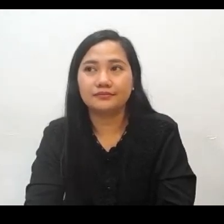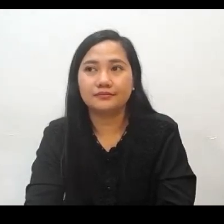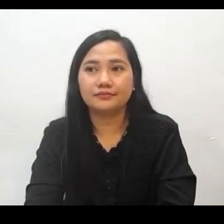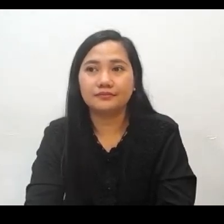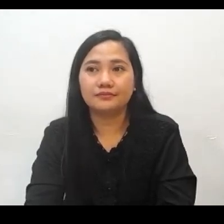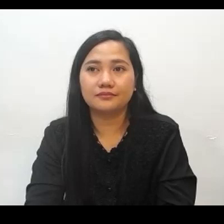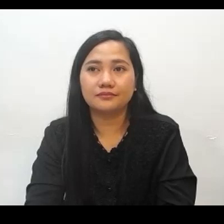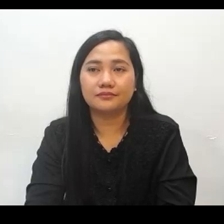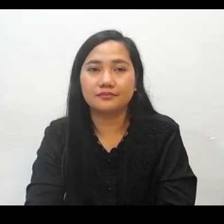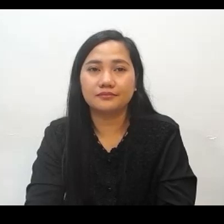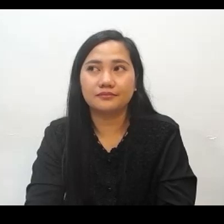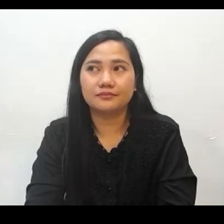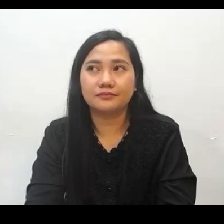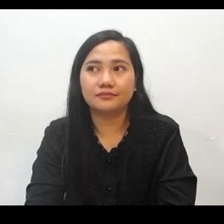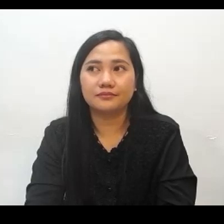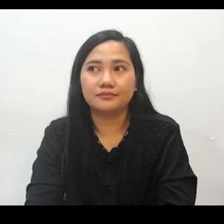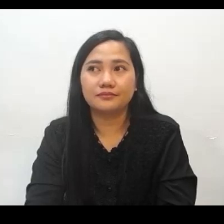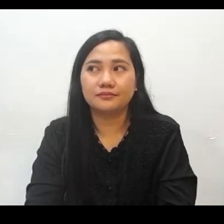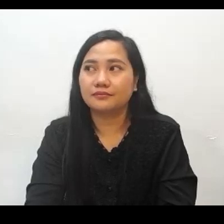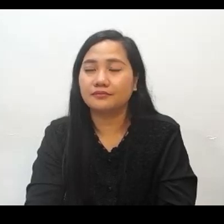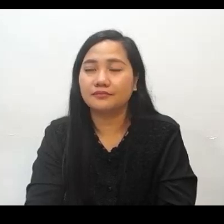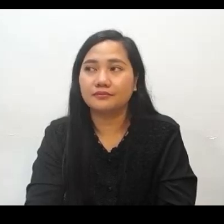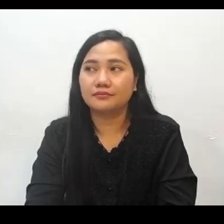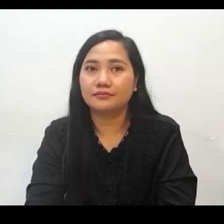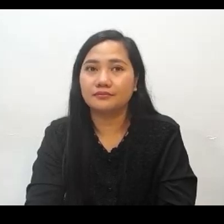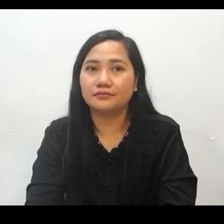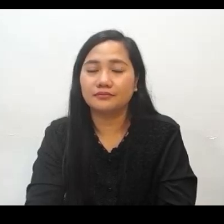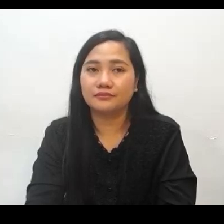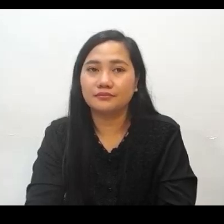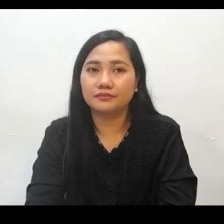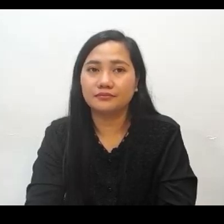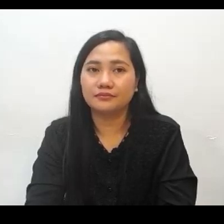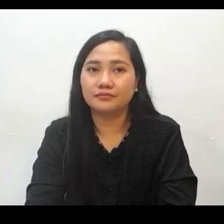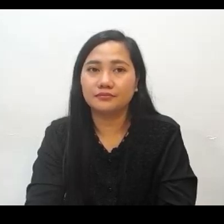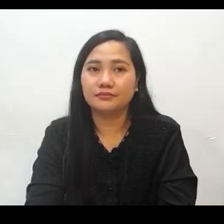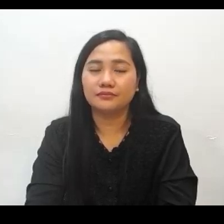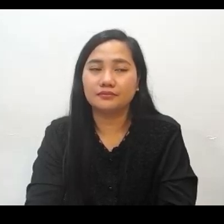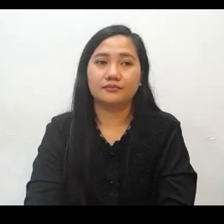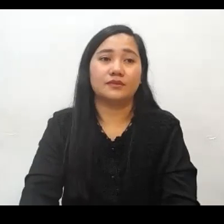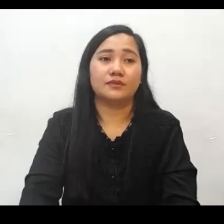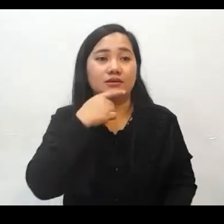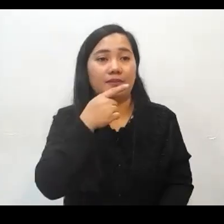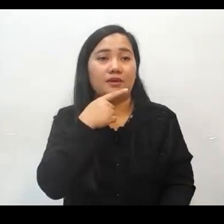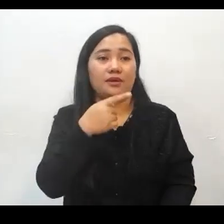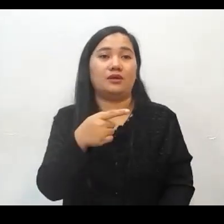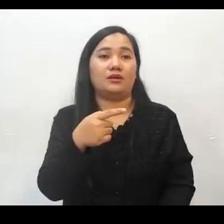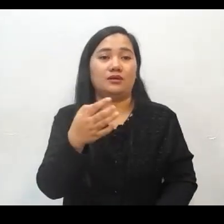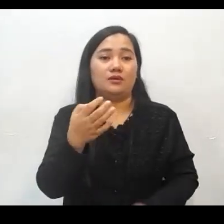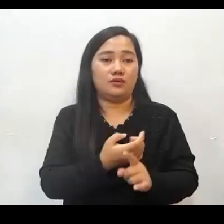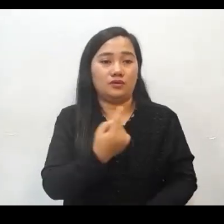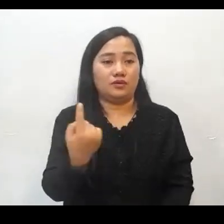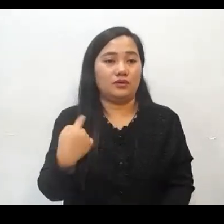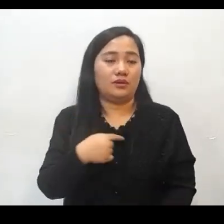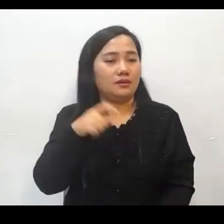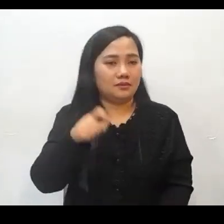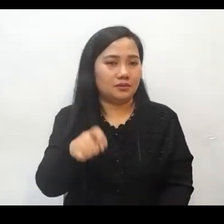Let each one remain in the same calling in which he was called Kaya sinabi ang bawat isa ay hayaang manatili sa kalagayan